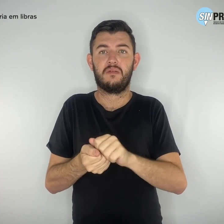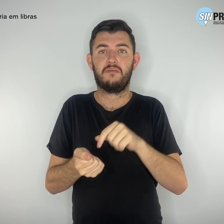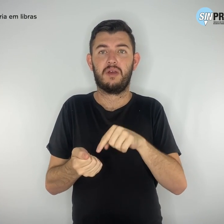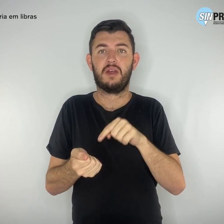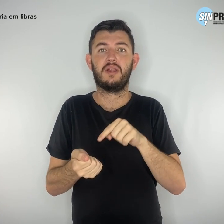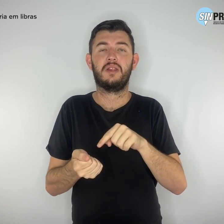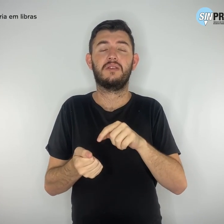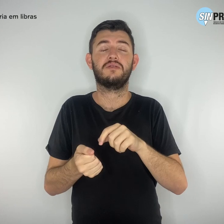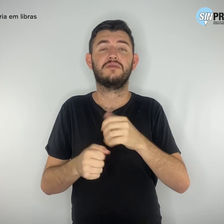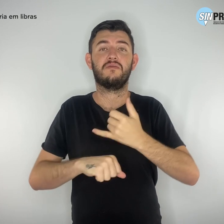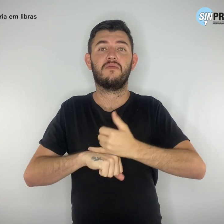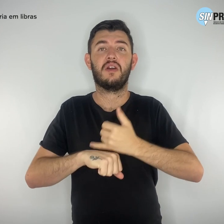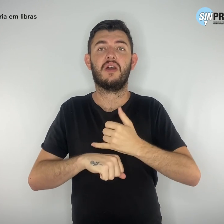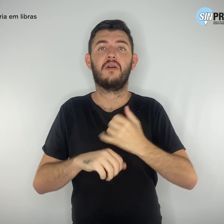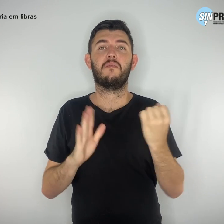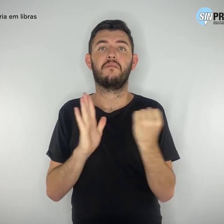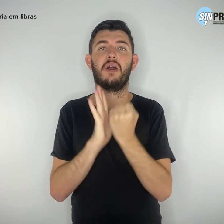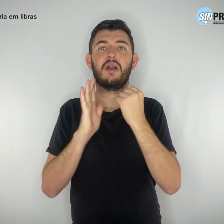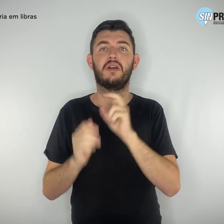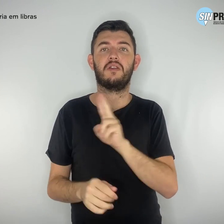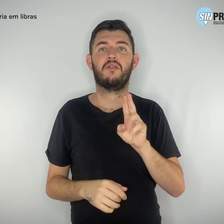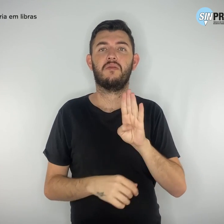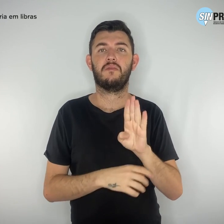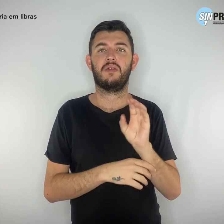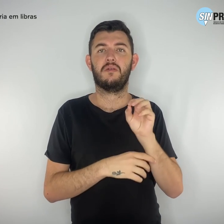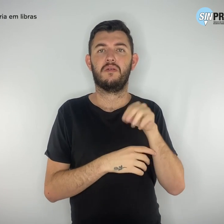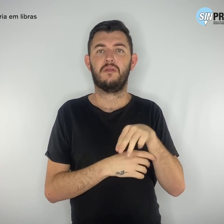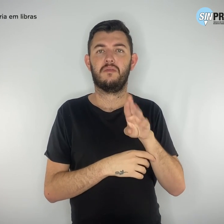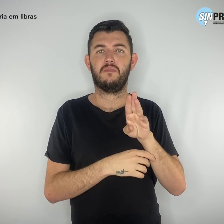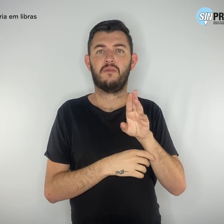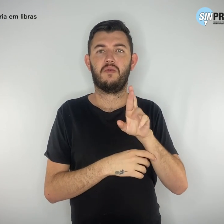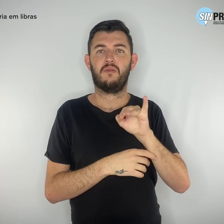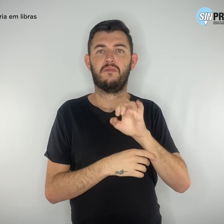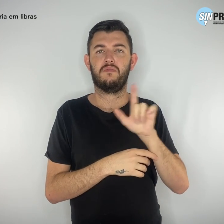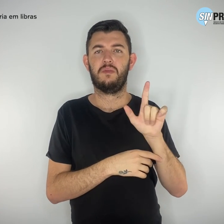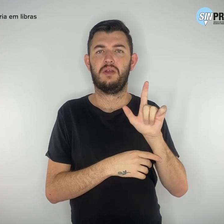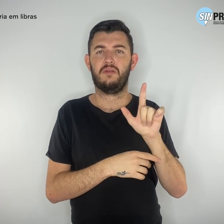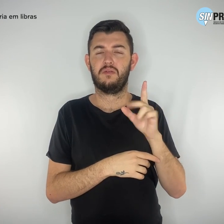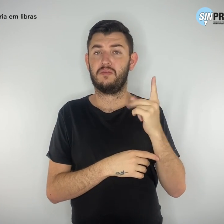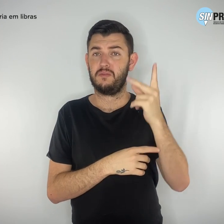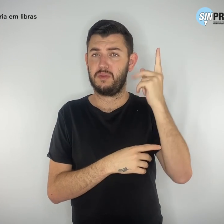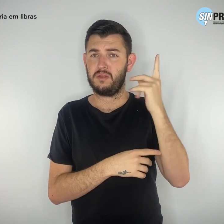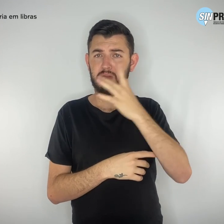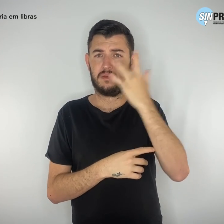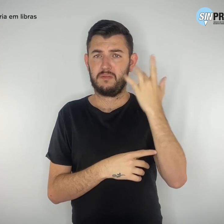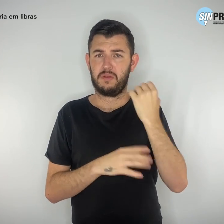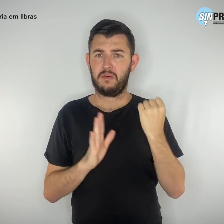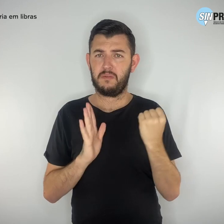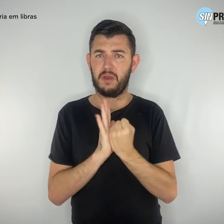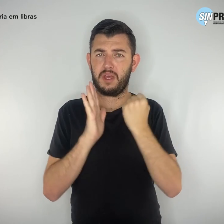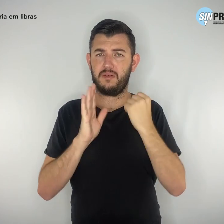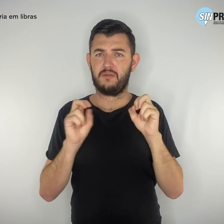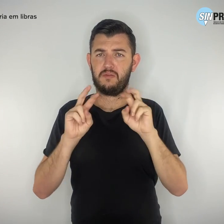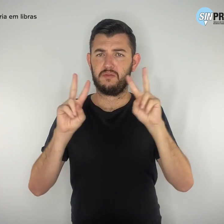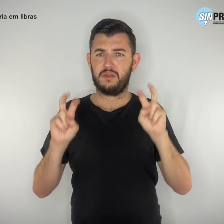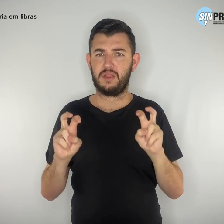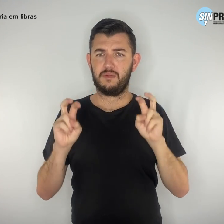que, por muito tempo, foi associada ao fenótipo negro, que é o cabelo. Com esse